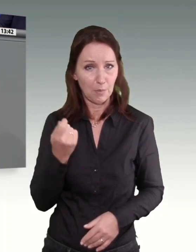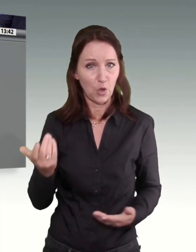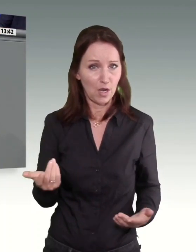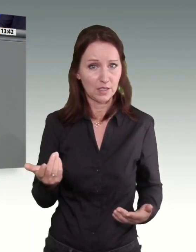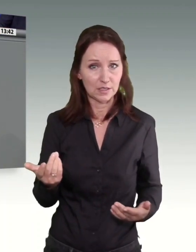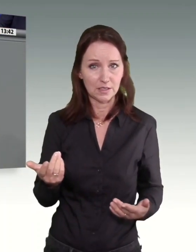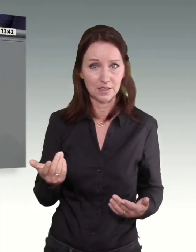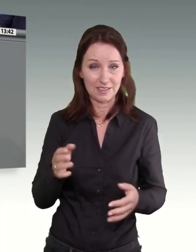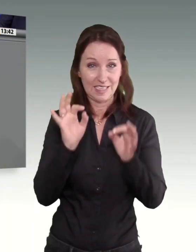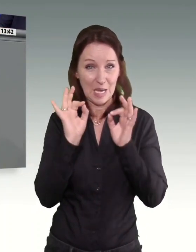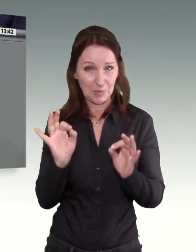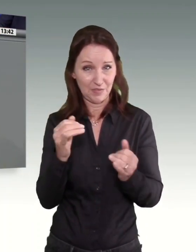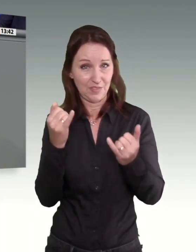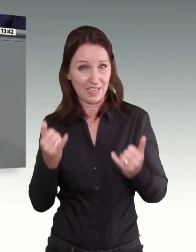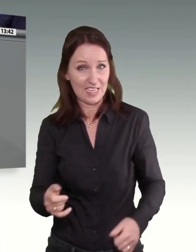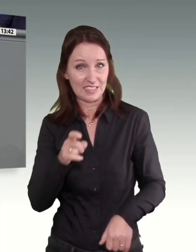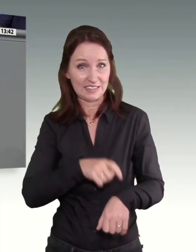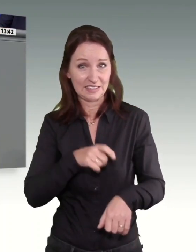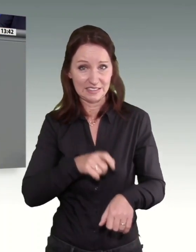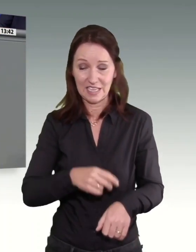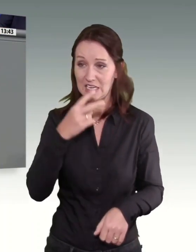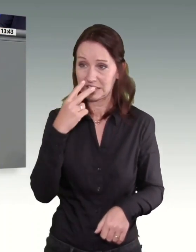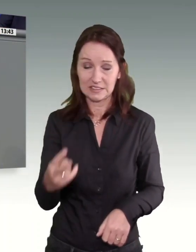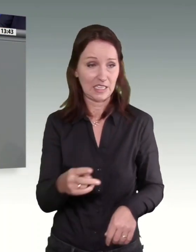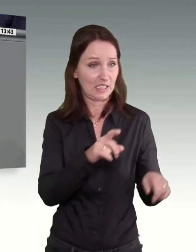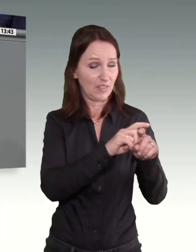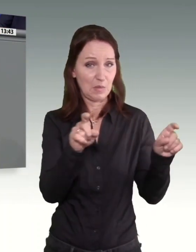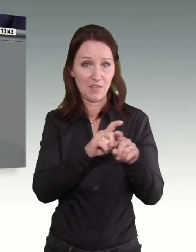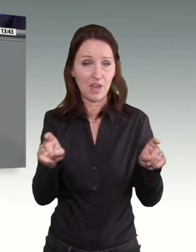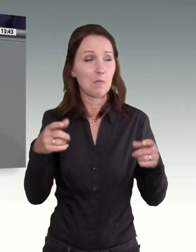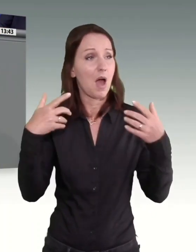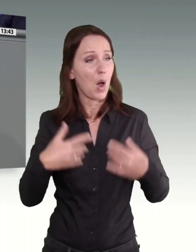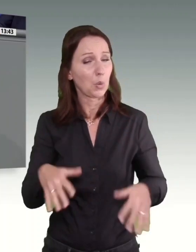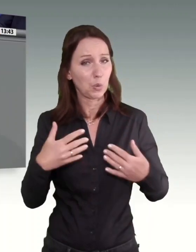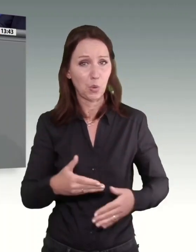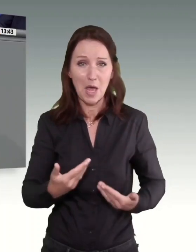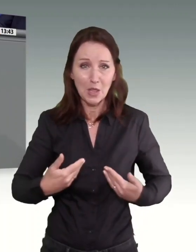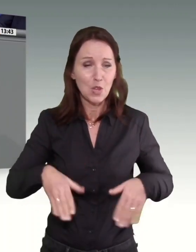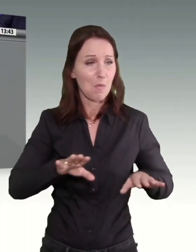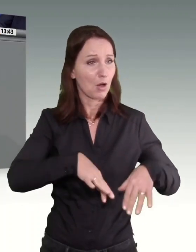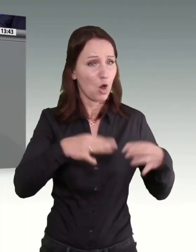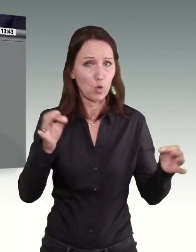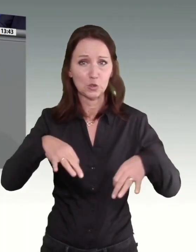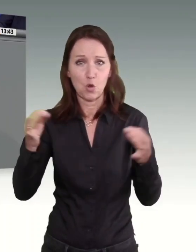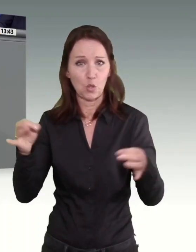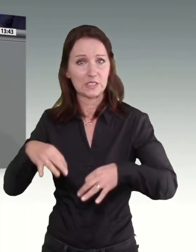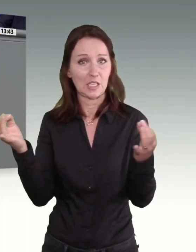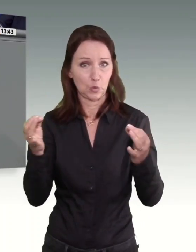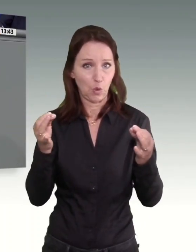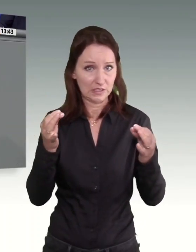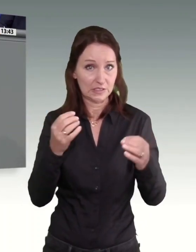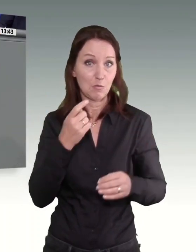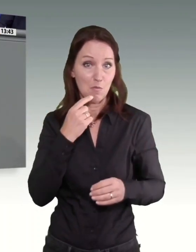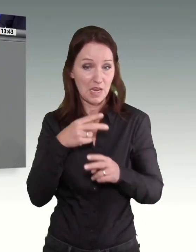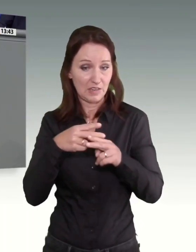ausgerechnet in Zeiten zu stellen, in denen die Konkursrate dramatisch angestiegen ist, sie liegt zurzeit deutlich